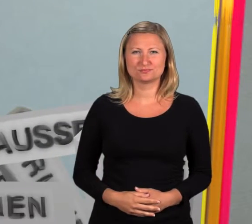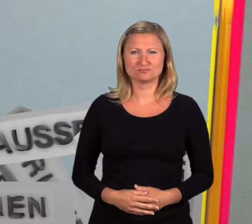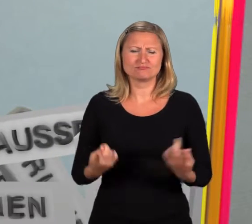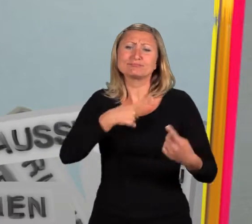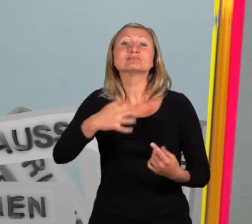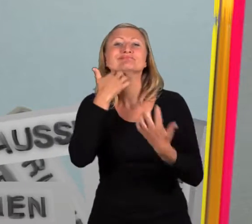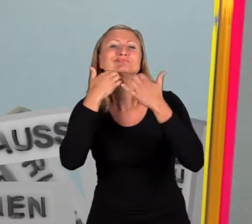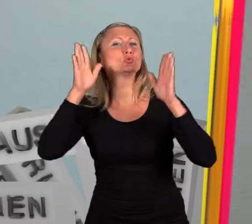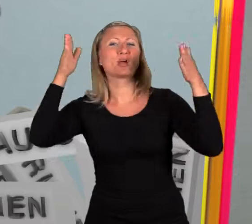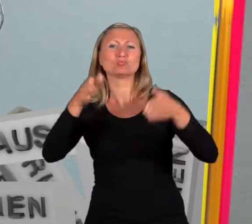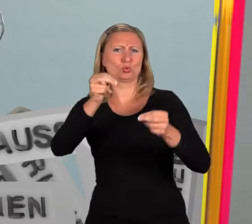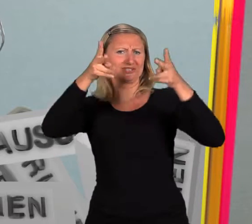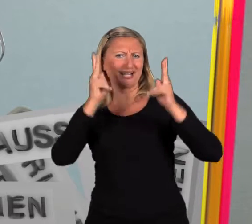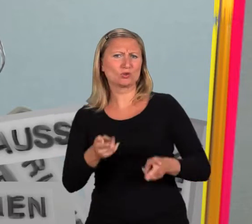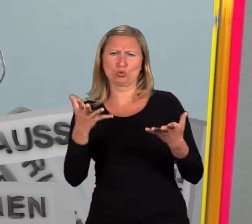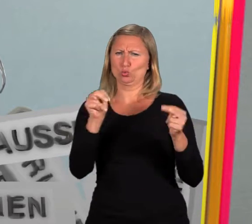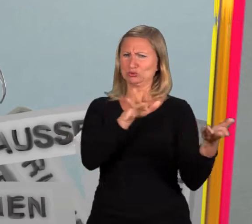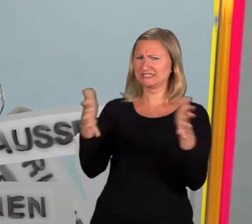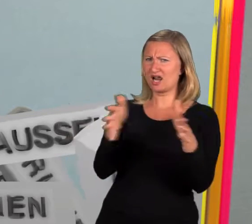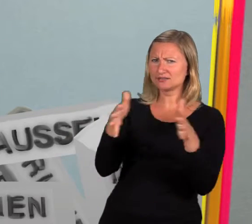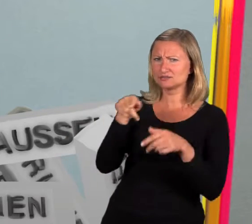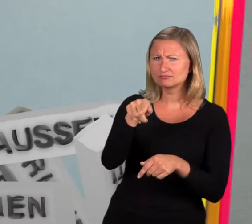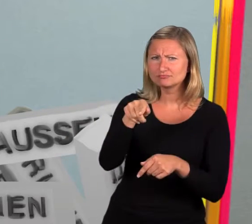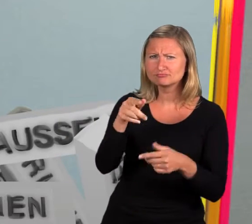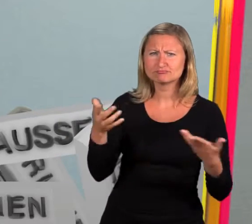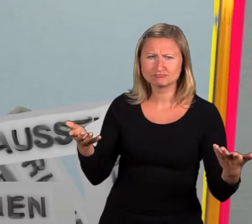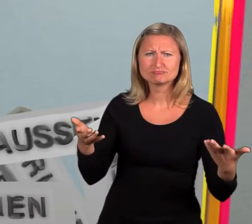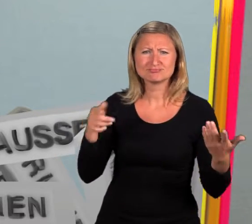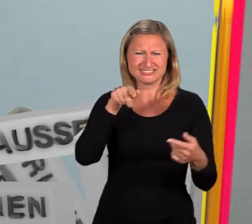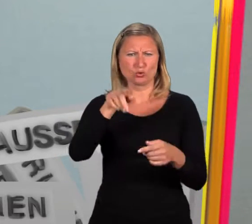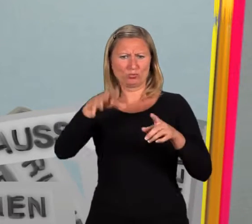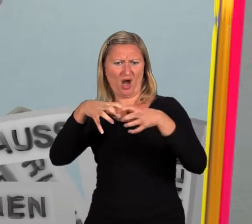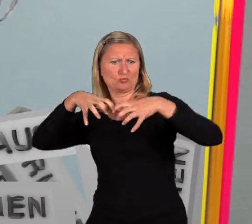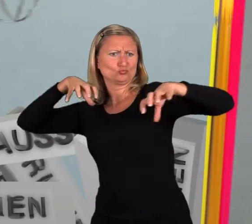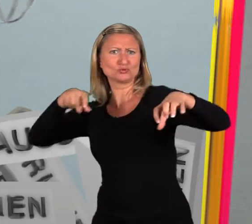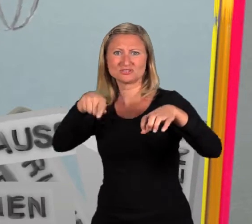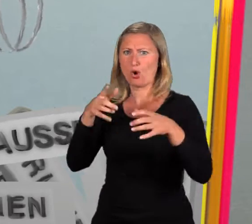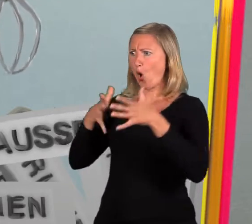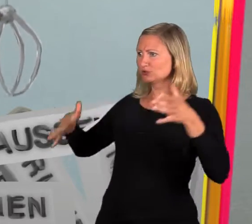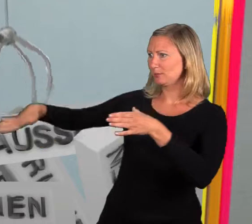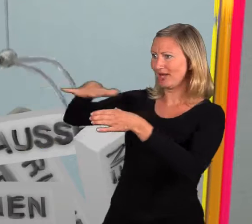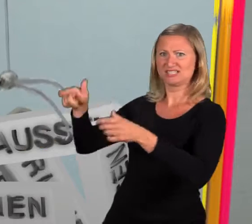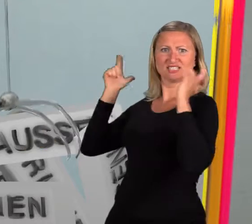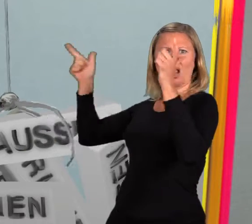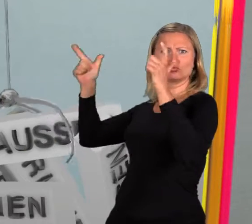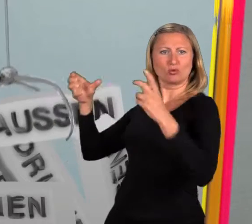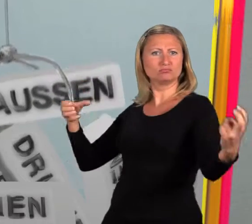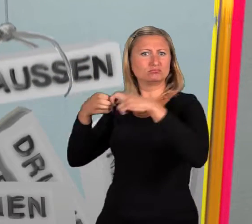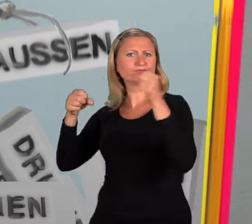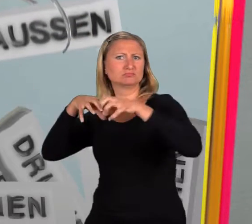Wir reden über Ungerechtigkeiten Und Unsicherheiten Über den Ausschluss von Menschen aus großen Bereichen